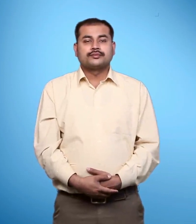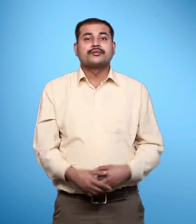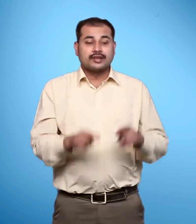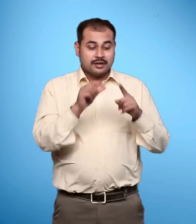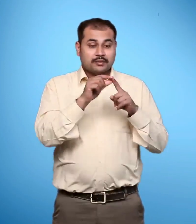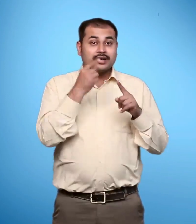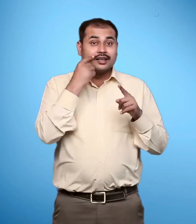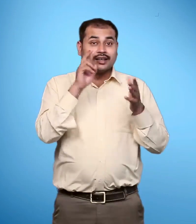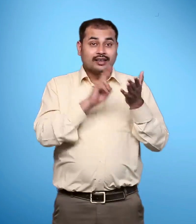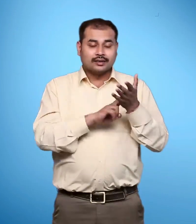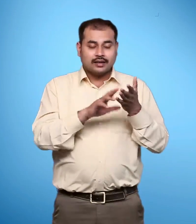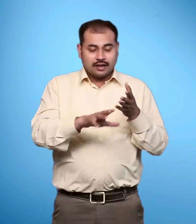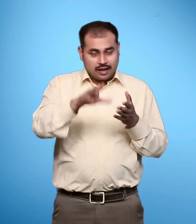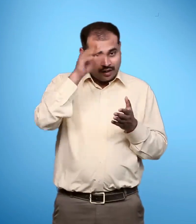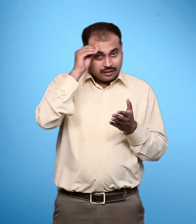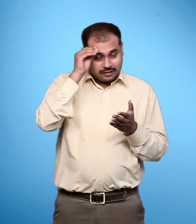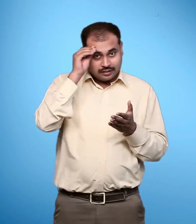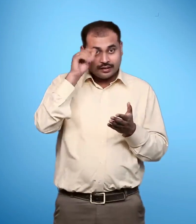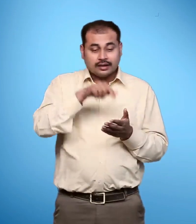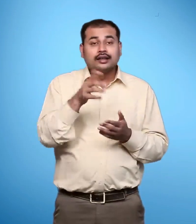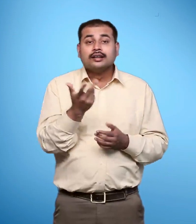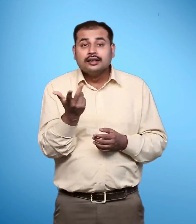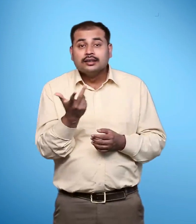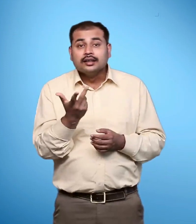पिन कोड की जानकारी डाग घर से प्राप्त की जा सकती है